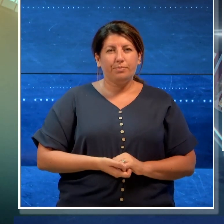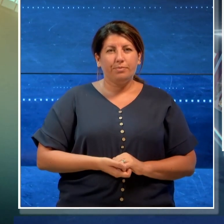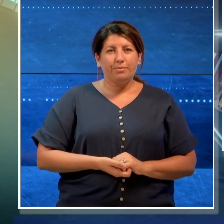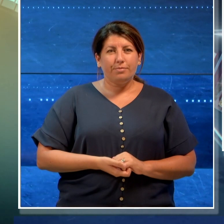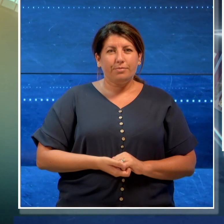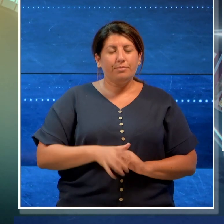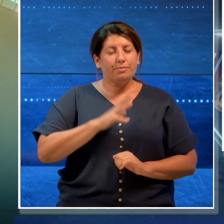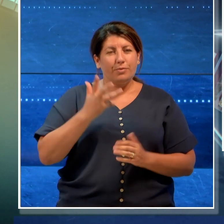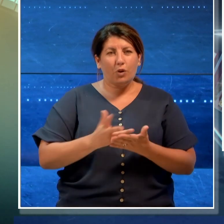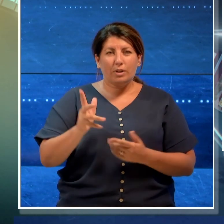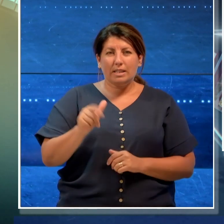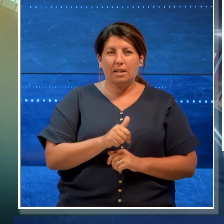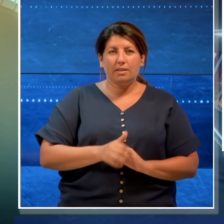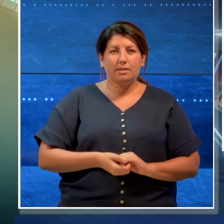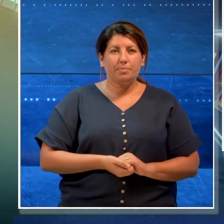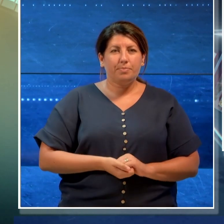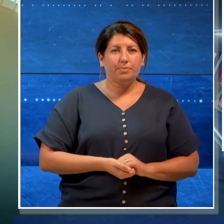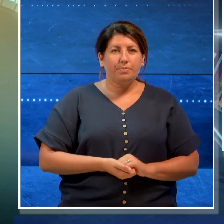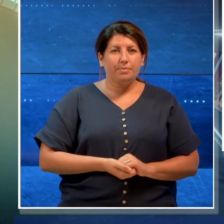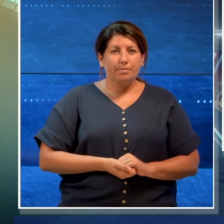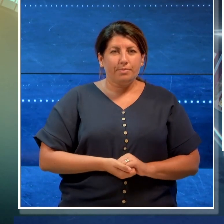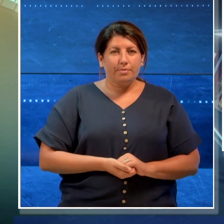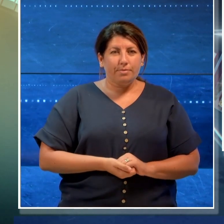E adesso le altre notizie del TGIS.